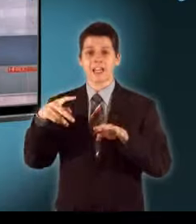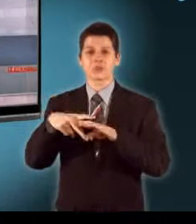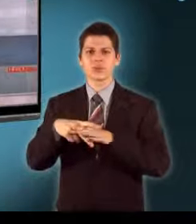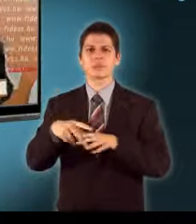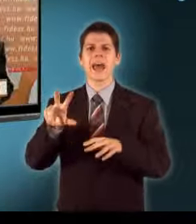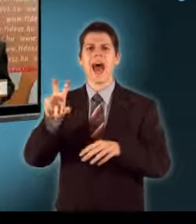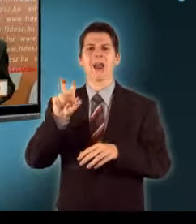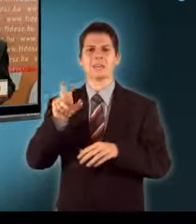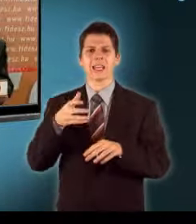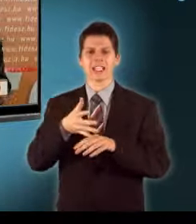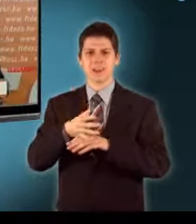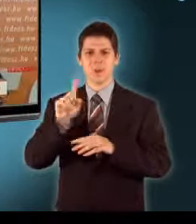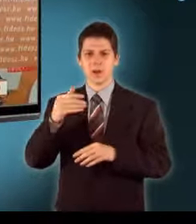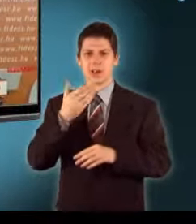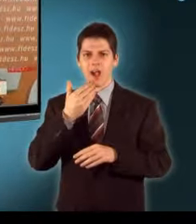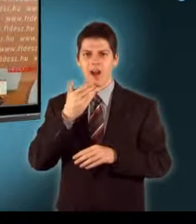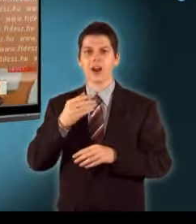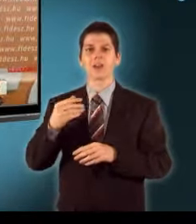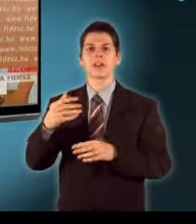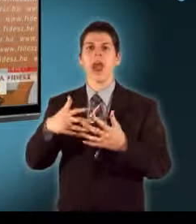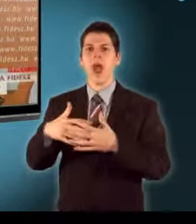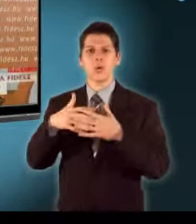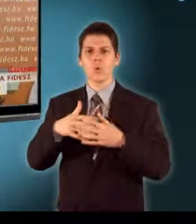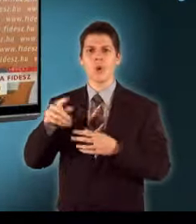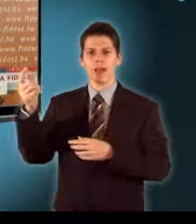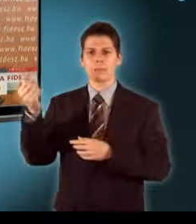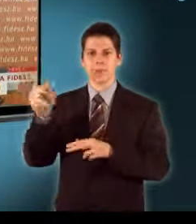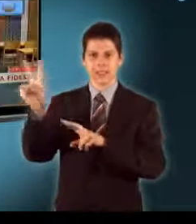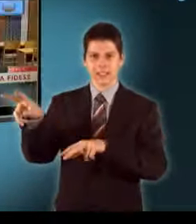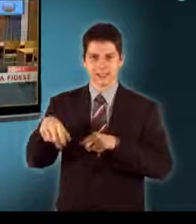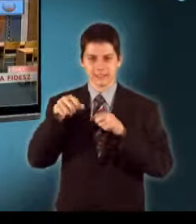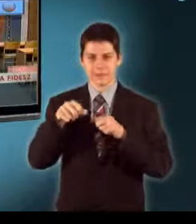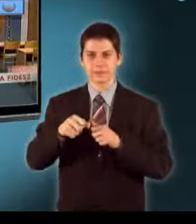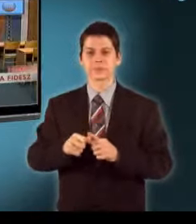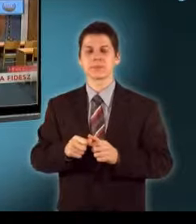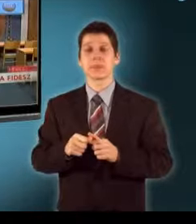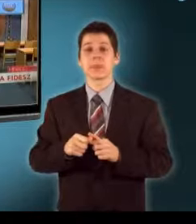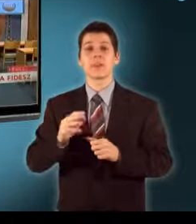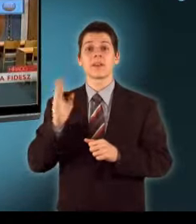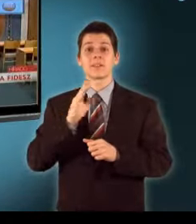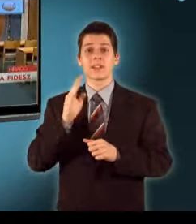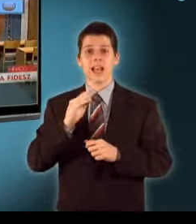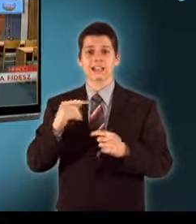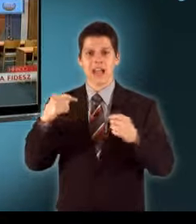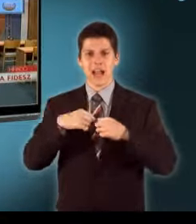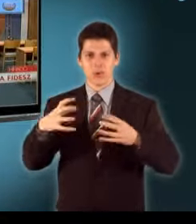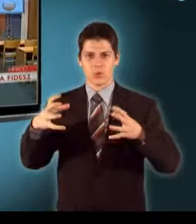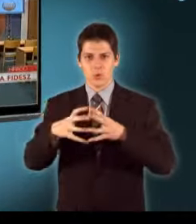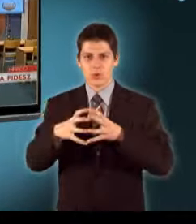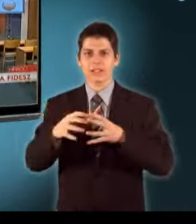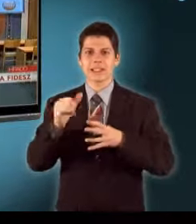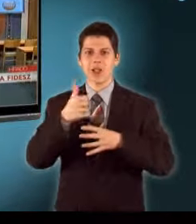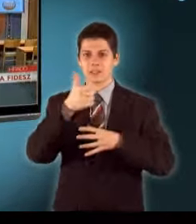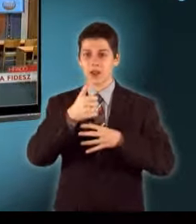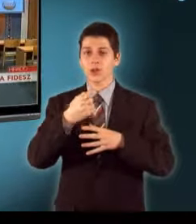300 millió forintot akar költeni az uniós forrásokból megvalósult beruházások bemutatására A Fidesz elnöki stábjának